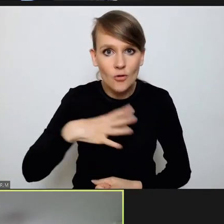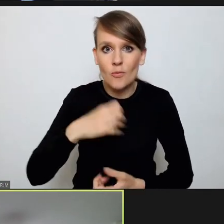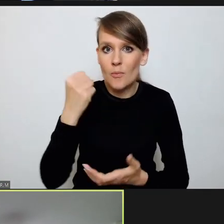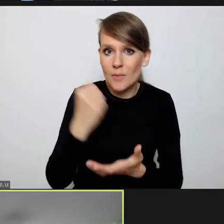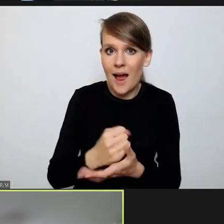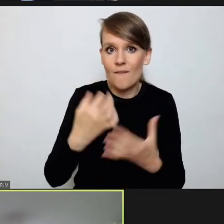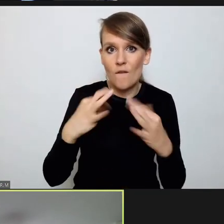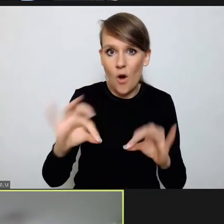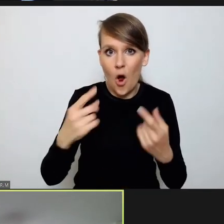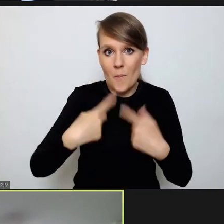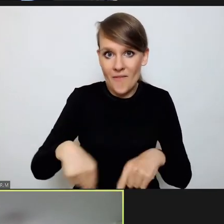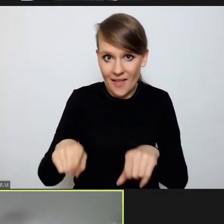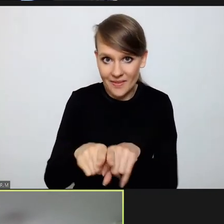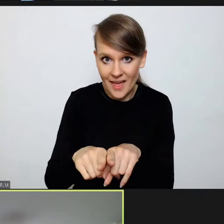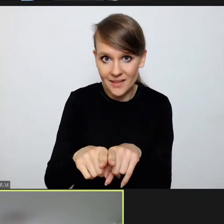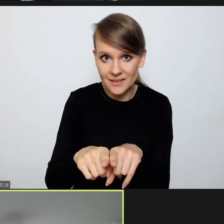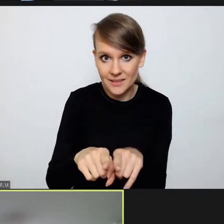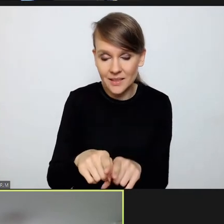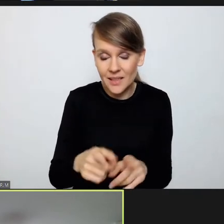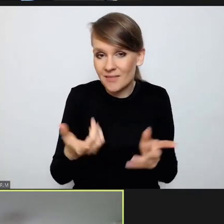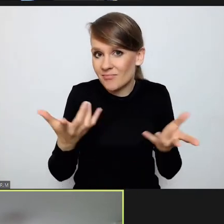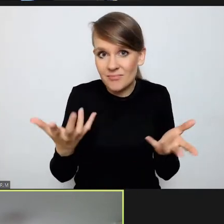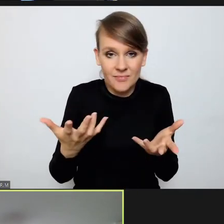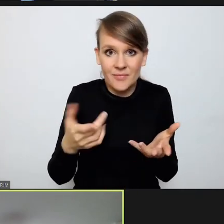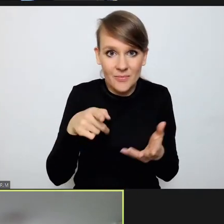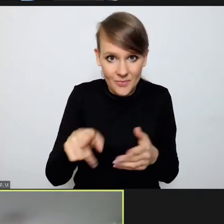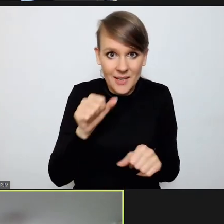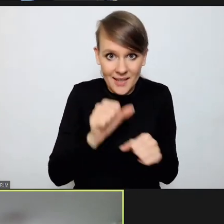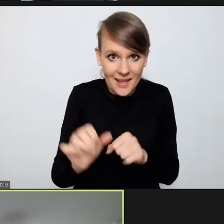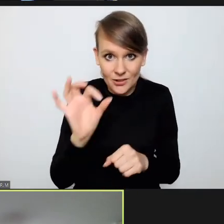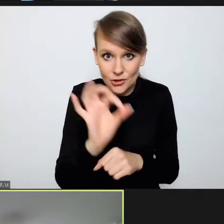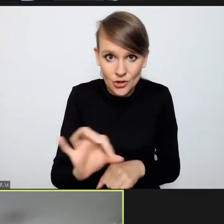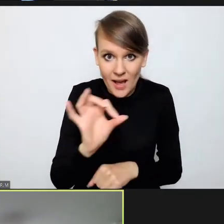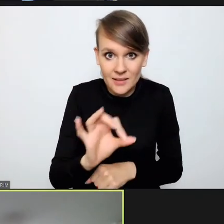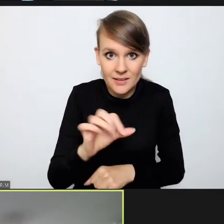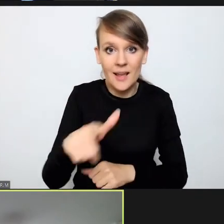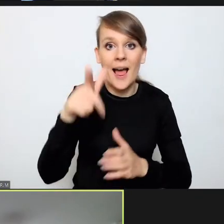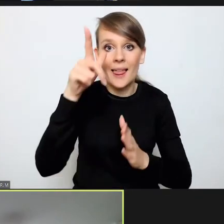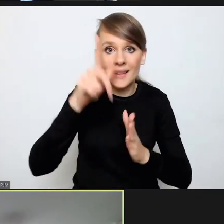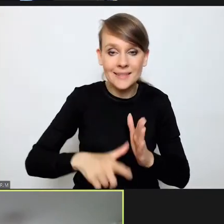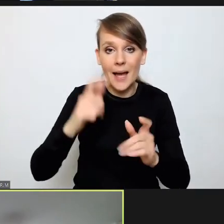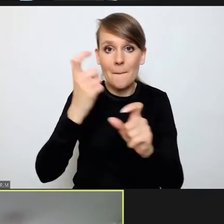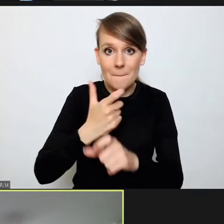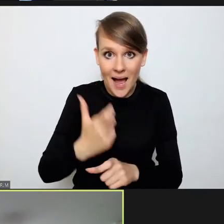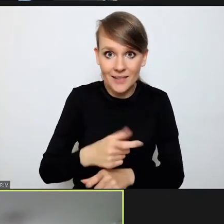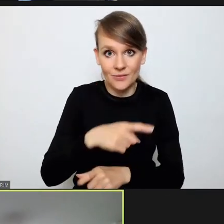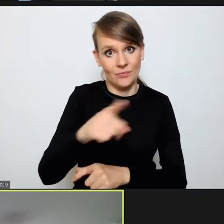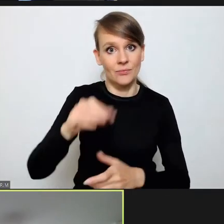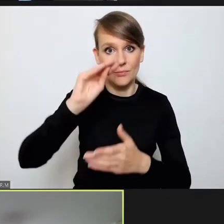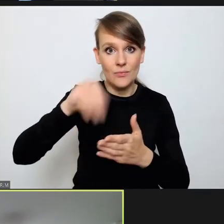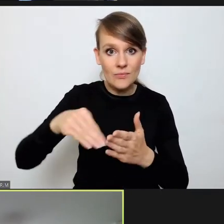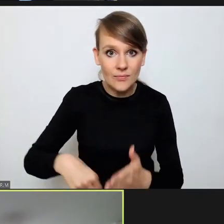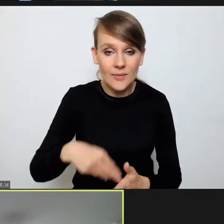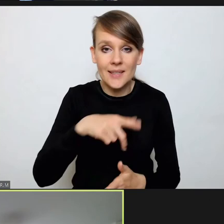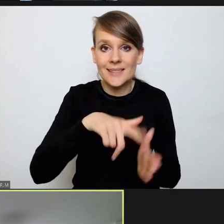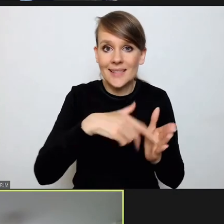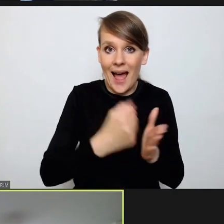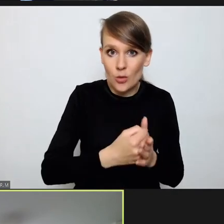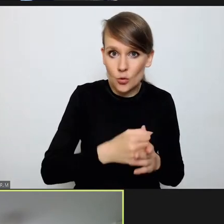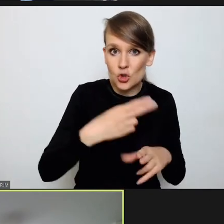wolności obywatelskich. Czy w ogóle istnieje taka szansa, żeby ta lista państw sygnatariuszy statutu rzymskiego